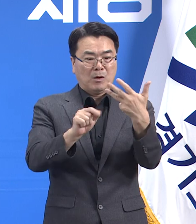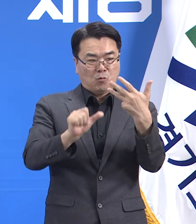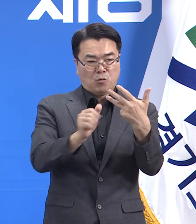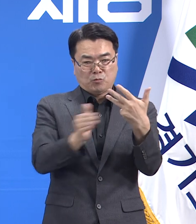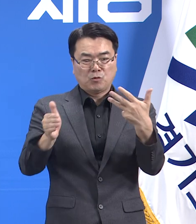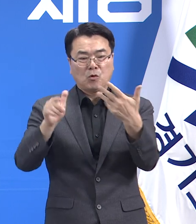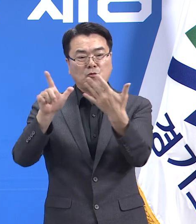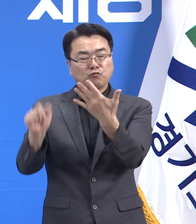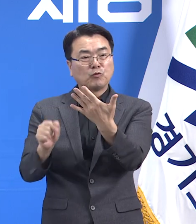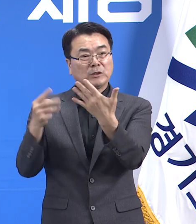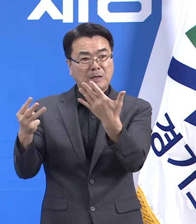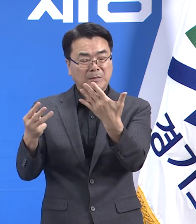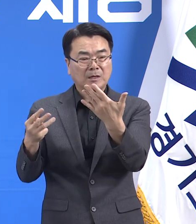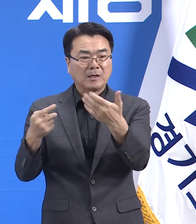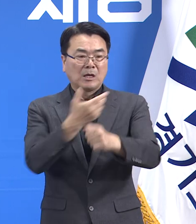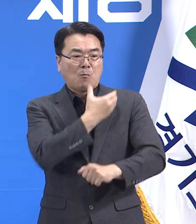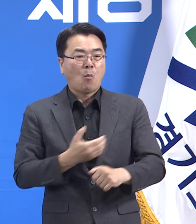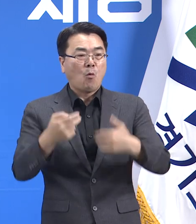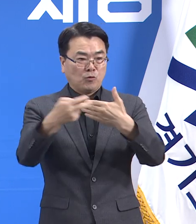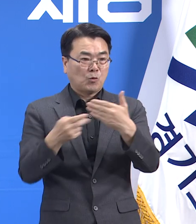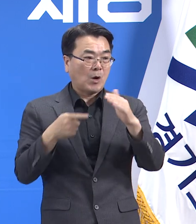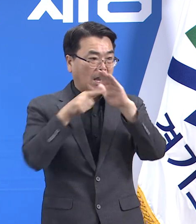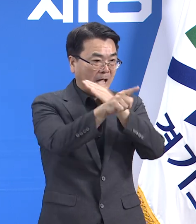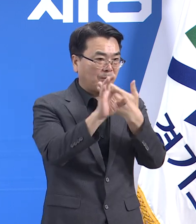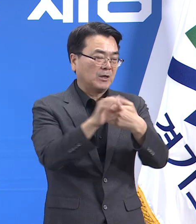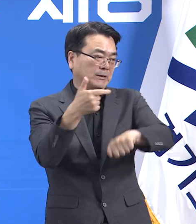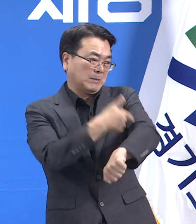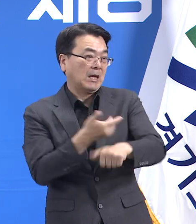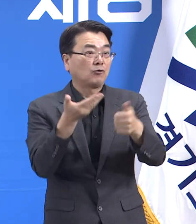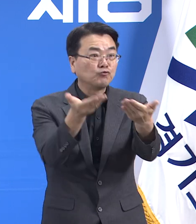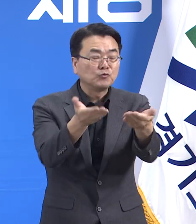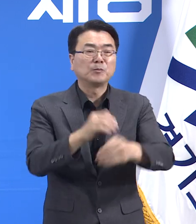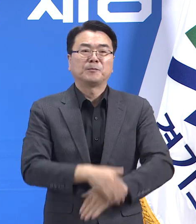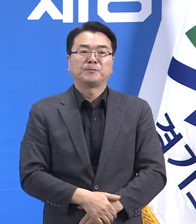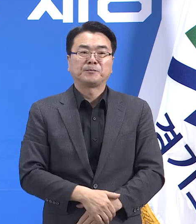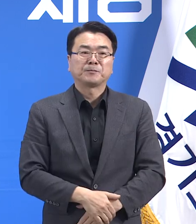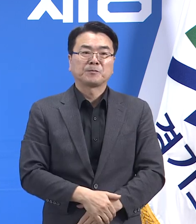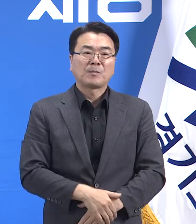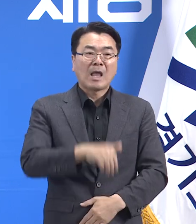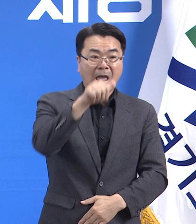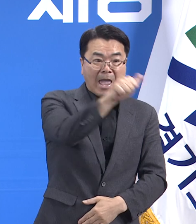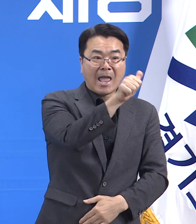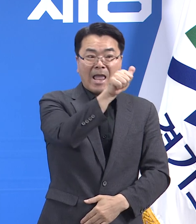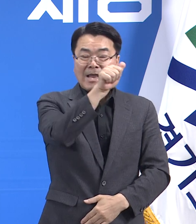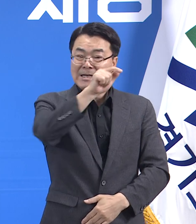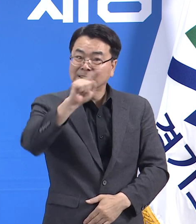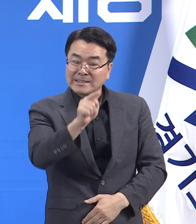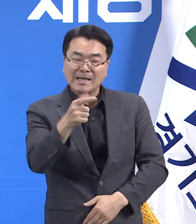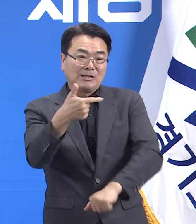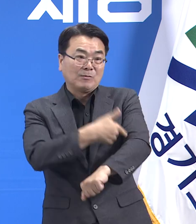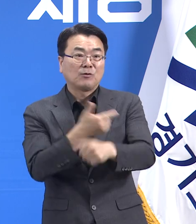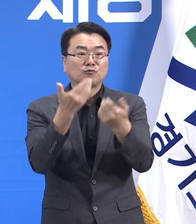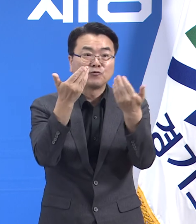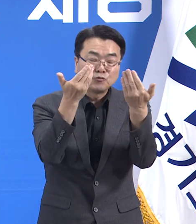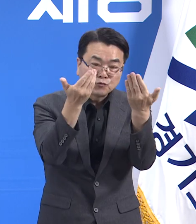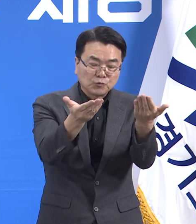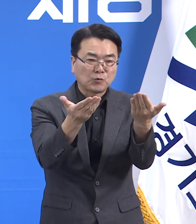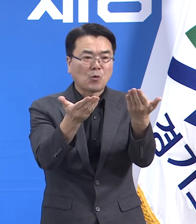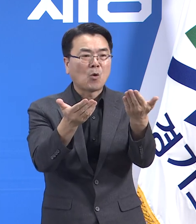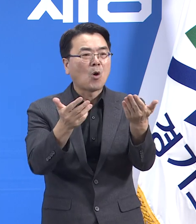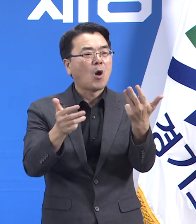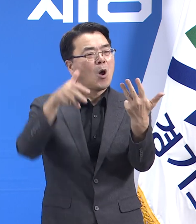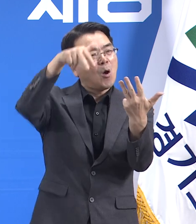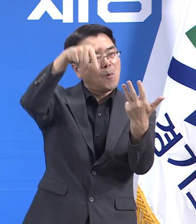9월 3일까지 보건소에서 접종이 진행됩니다. 접종 백신은 아스트라제네카이며 접종 간격은 8주로